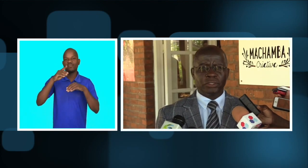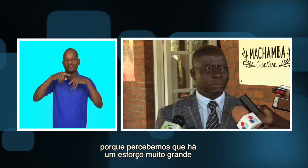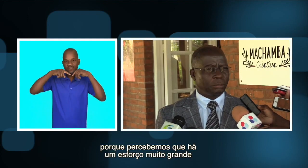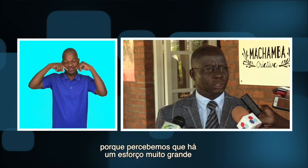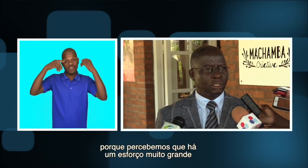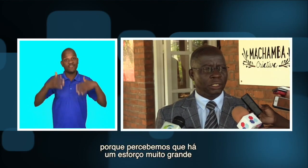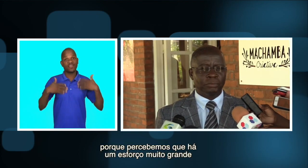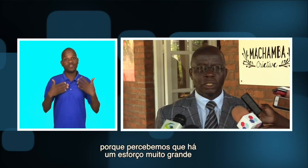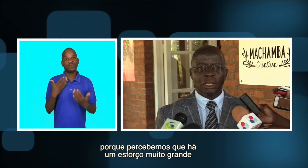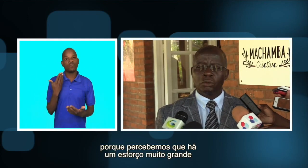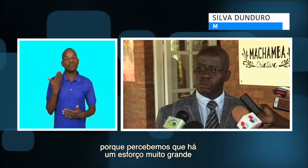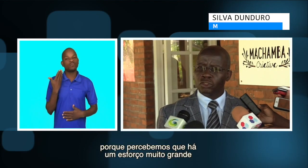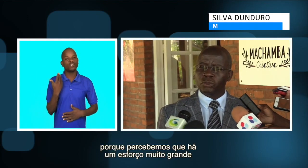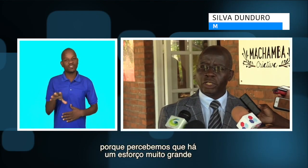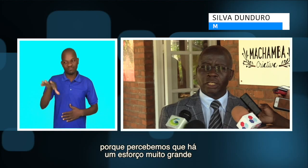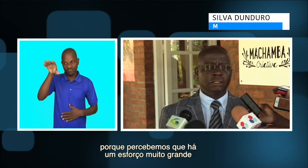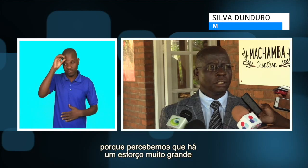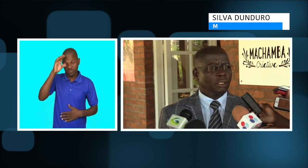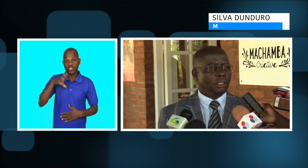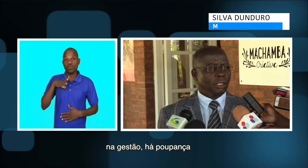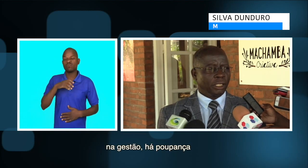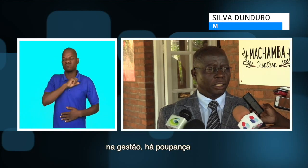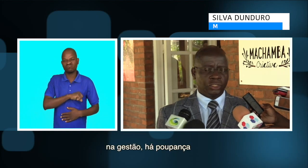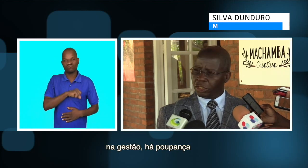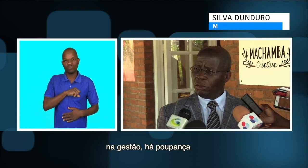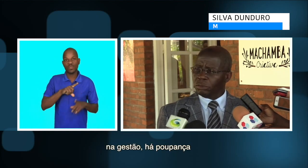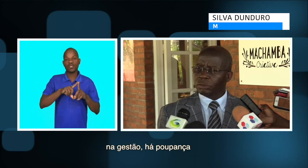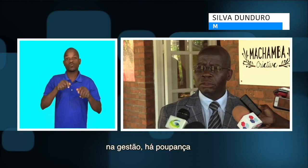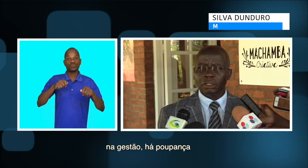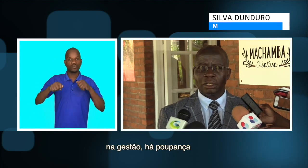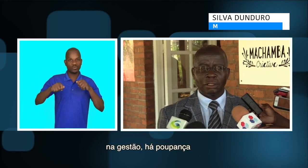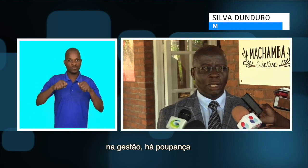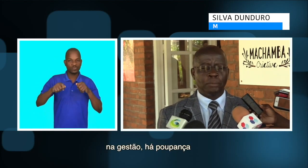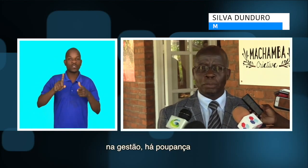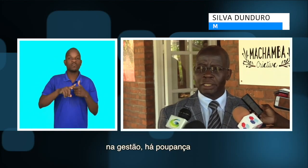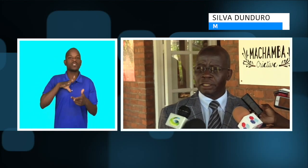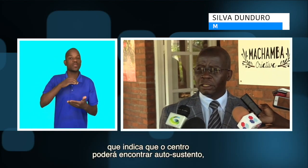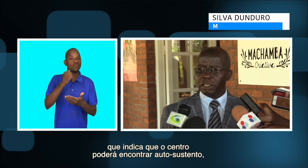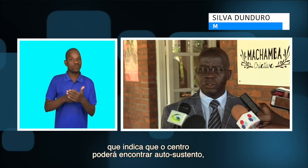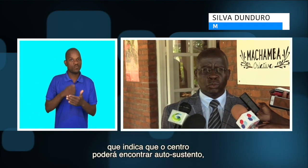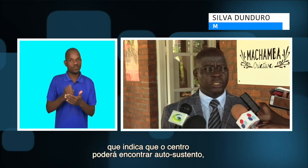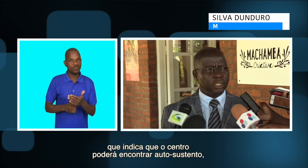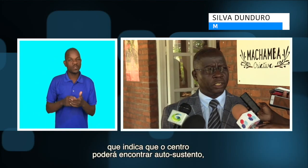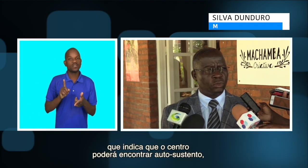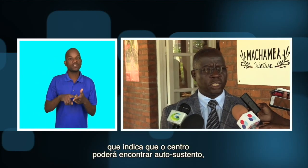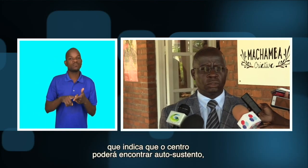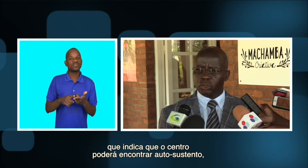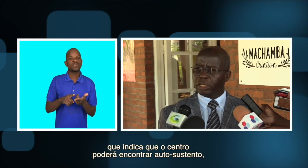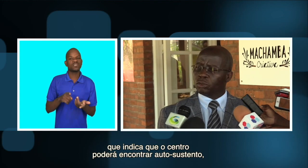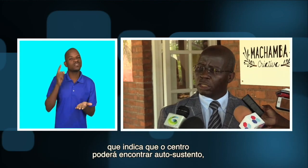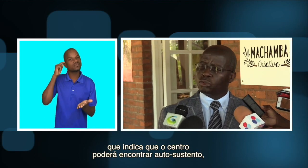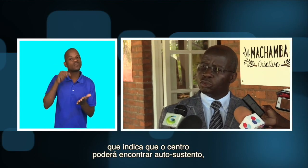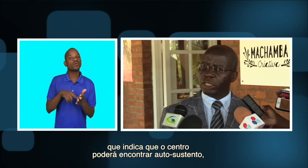porque percebemos que há um esforço muito grande em gestão. Há poupança que em tudo indica que o